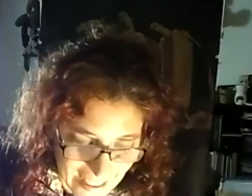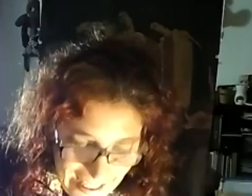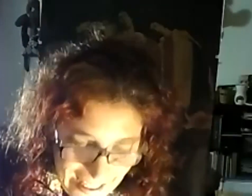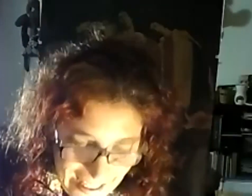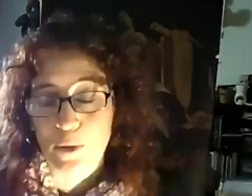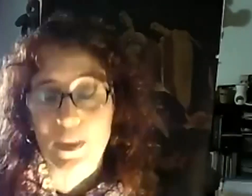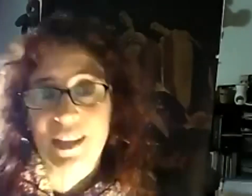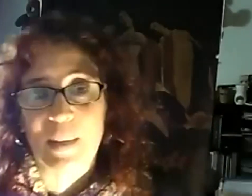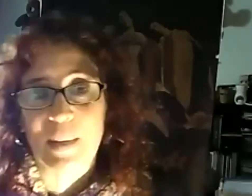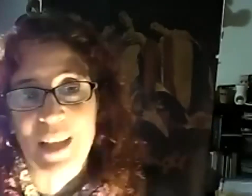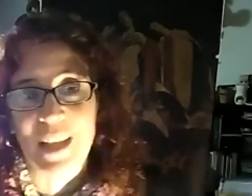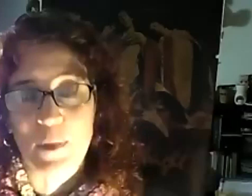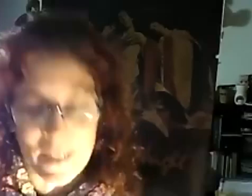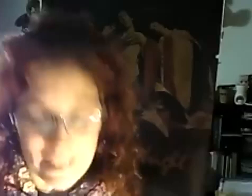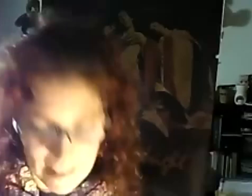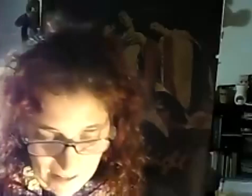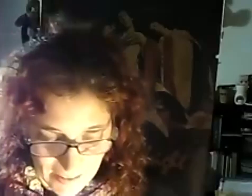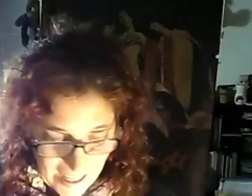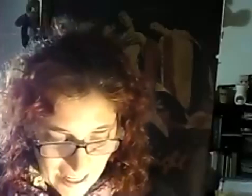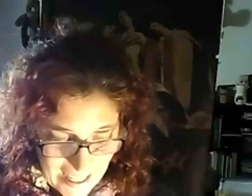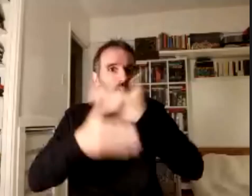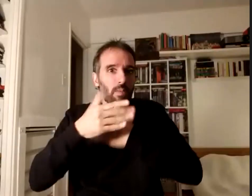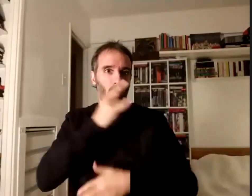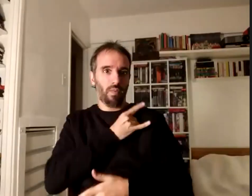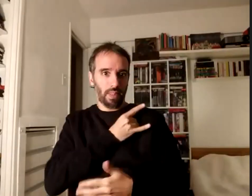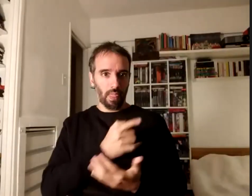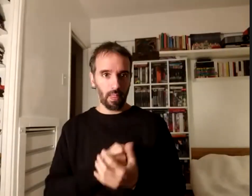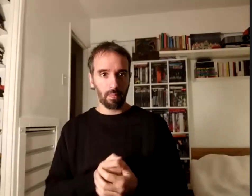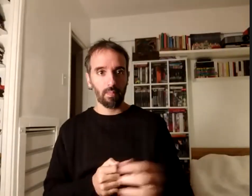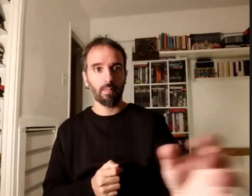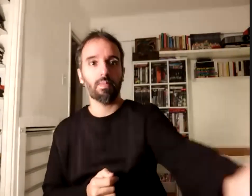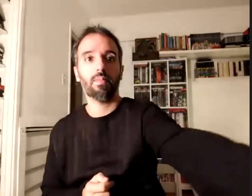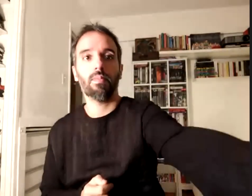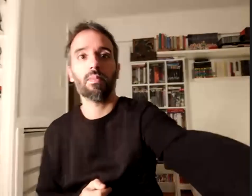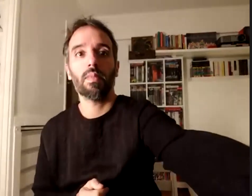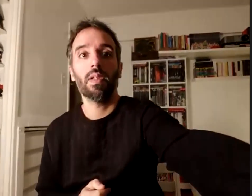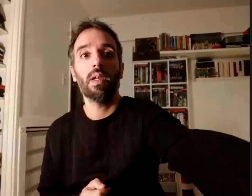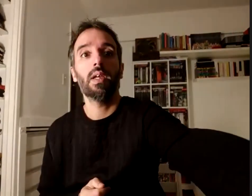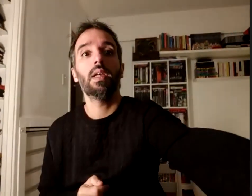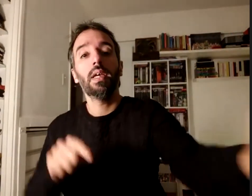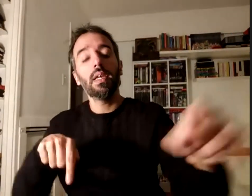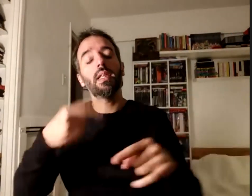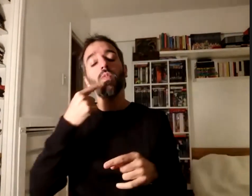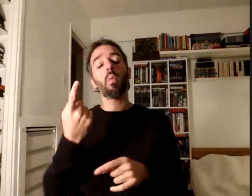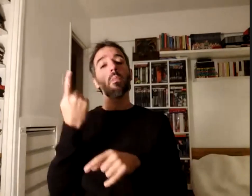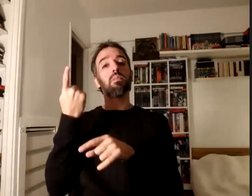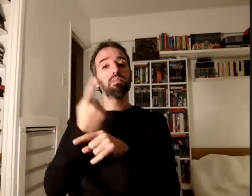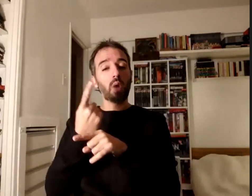es que fuera sobre discapacidad y universidad y ese fue para nosotros un momento emblemático y fundacional de